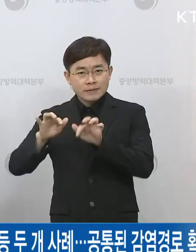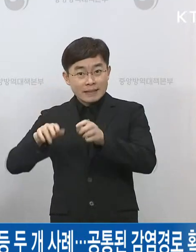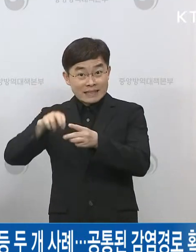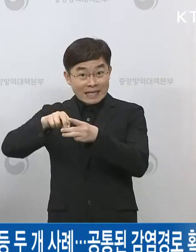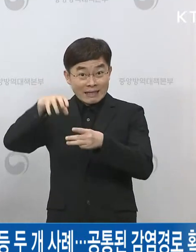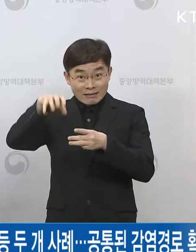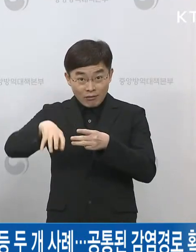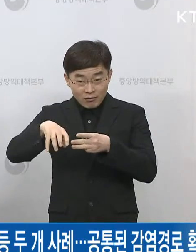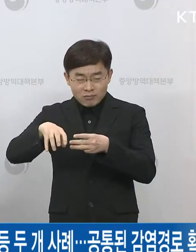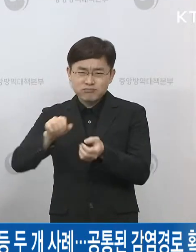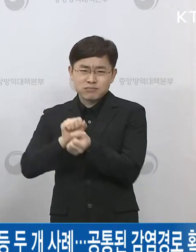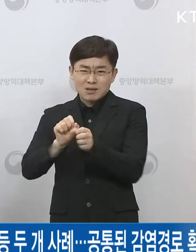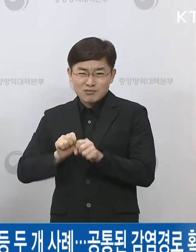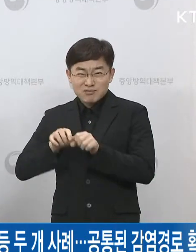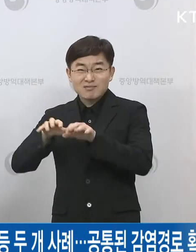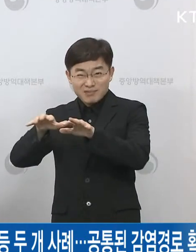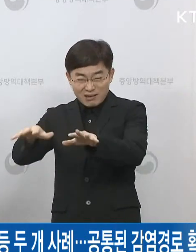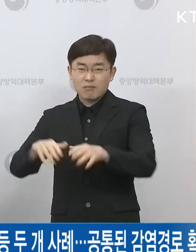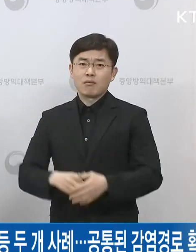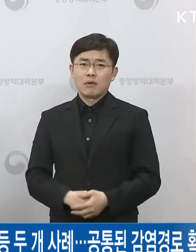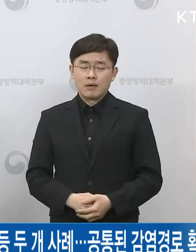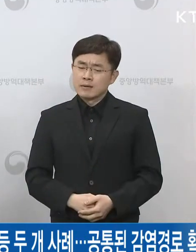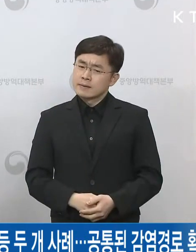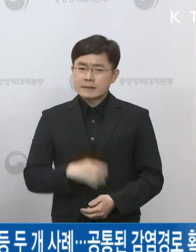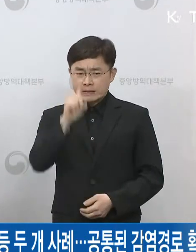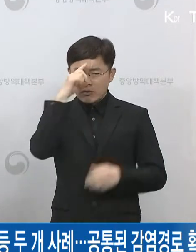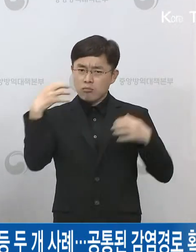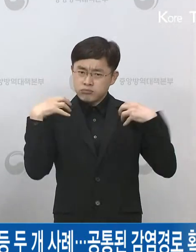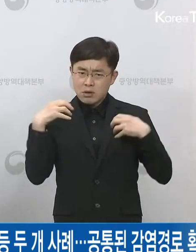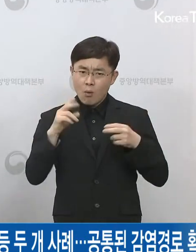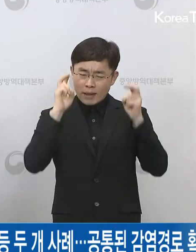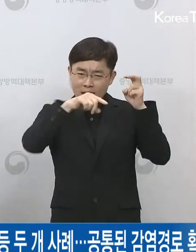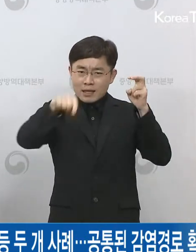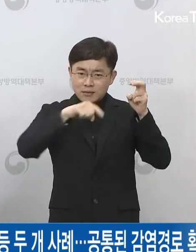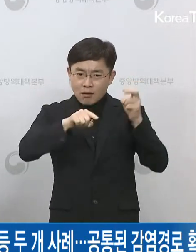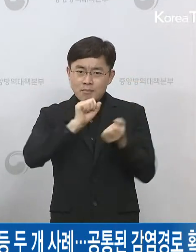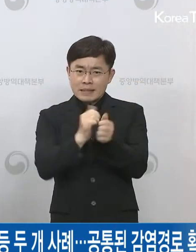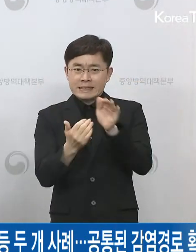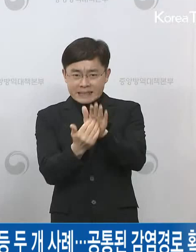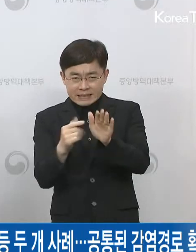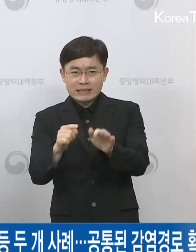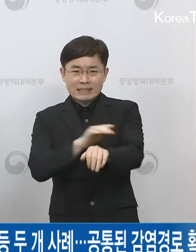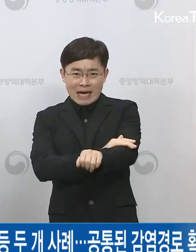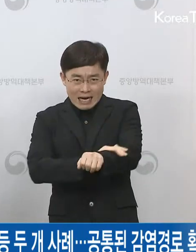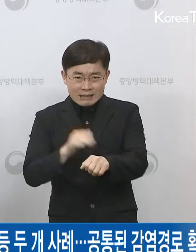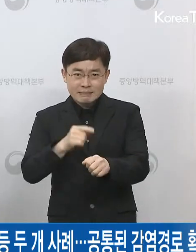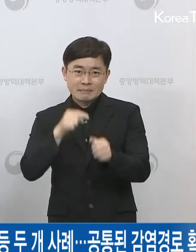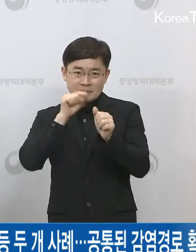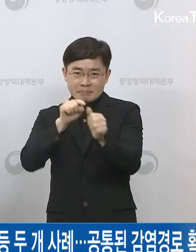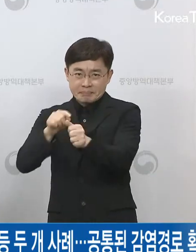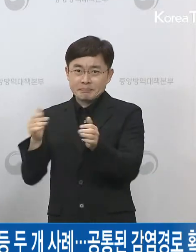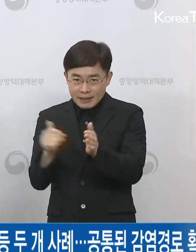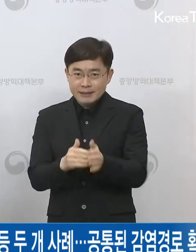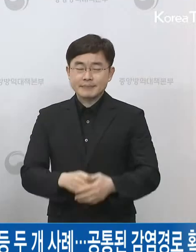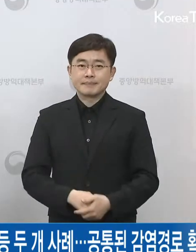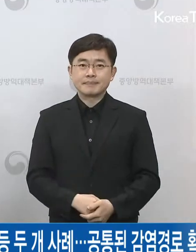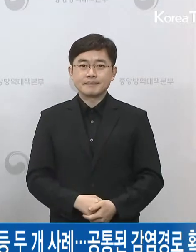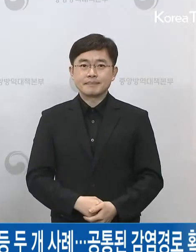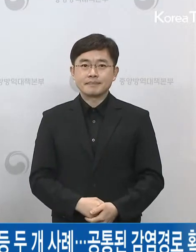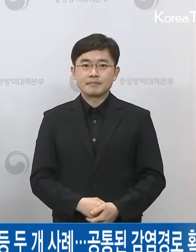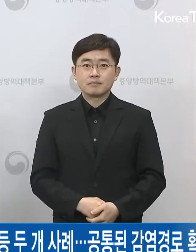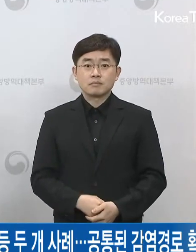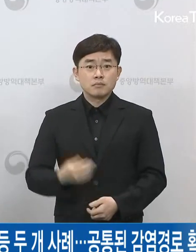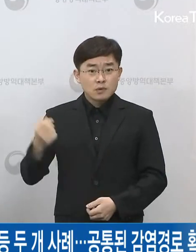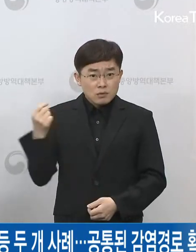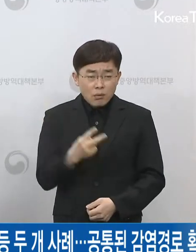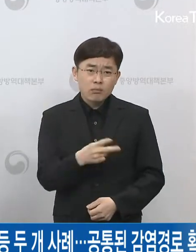발령 이후에도 정부가 직장 내 방역 지침을 수차례 강조하셨고 지침도 마련이 됐는데 지금 또